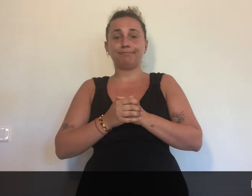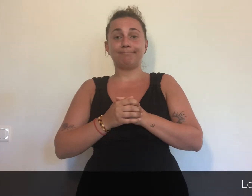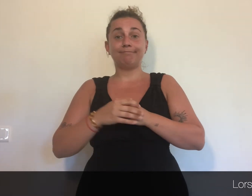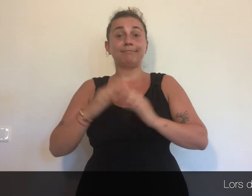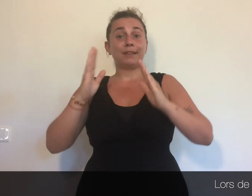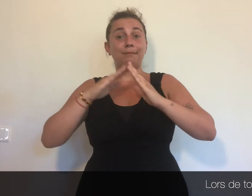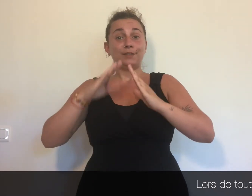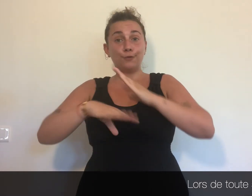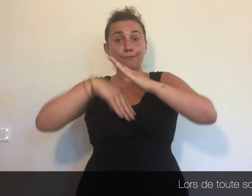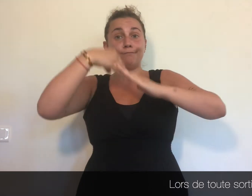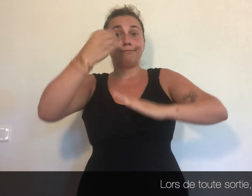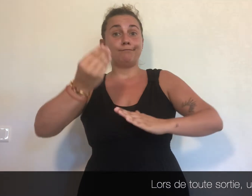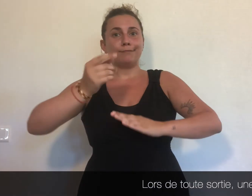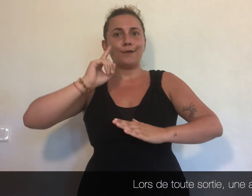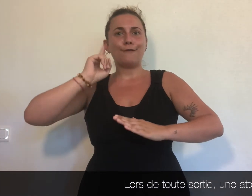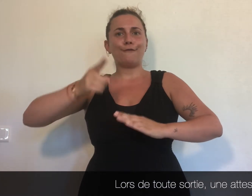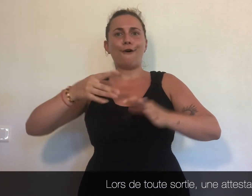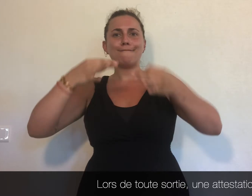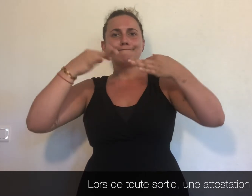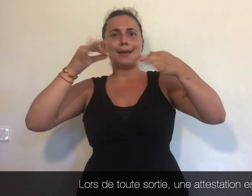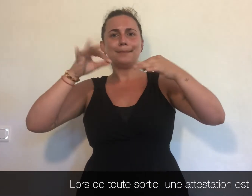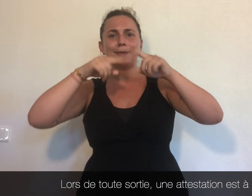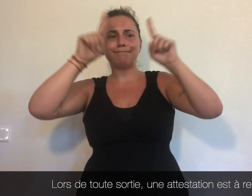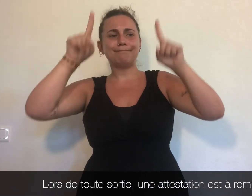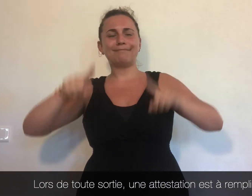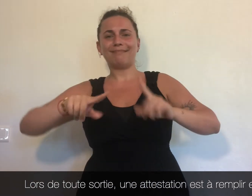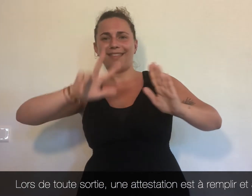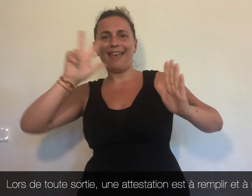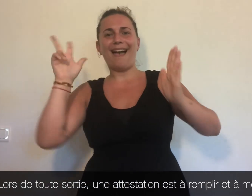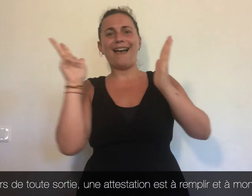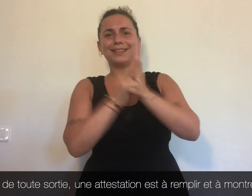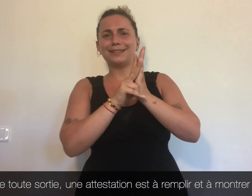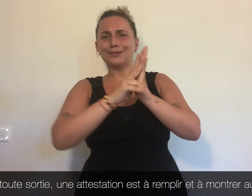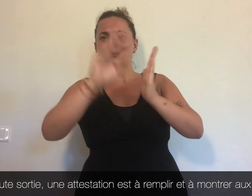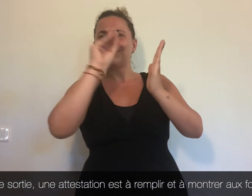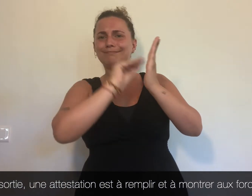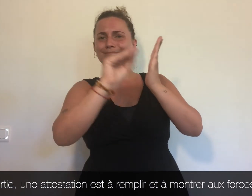Lors de toutes sorties, une attestation est à remplir et à montrer aux forces de l'ordre